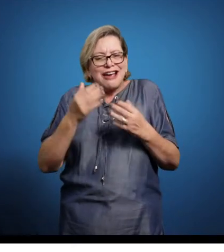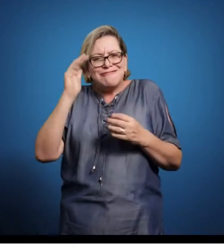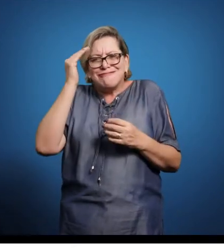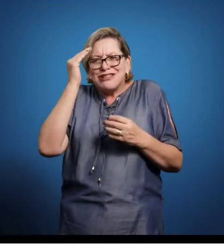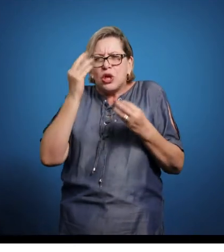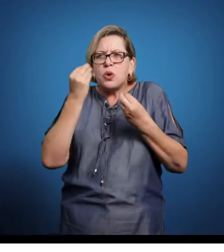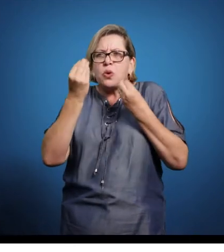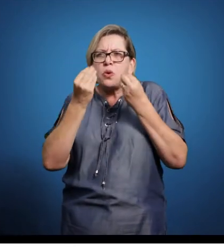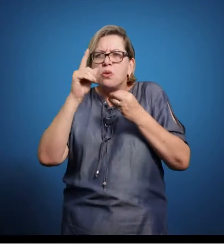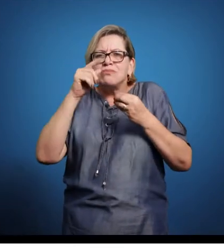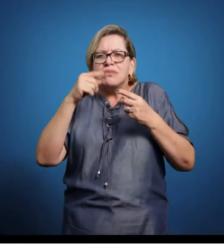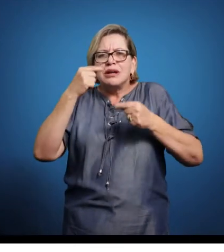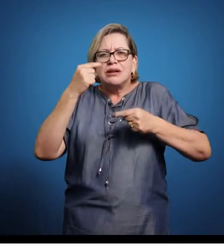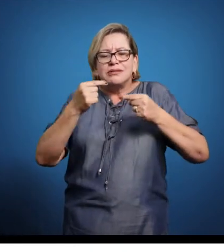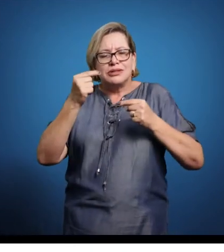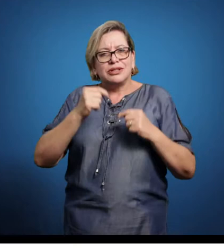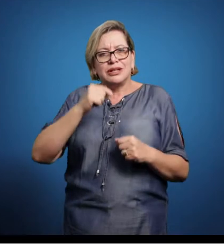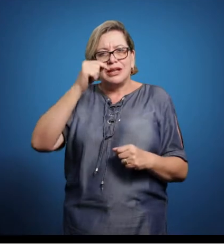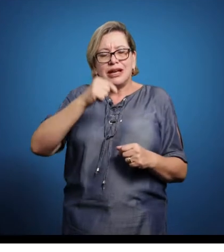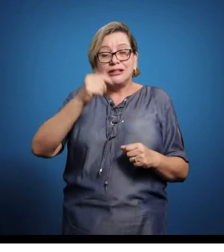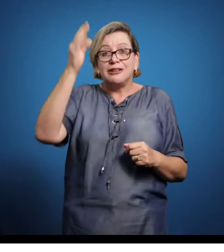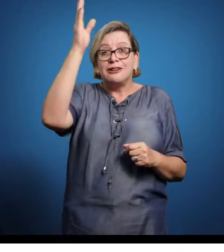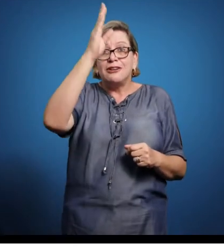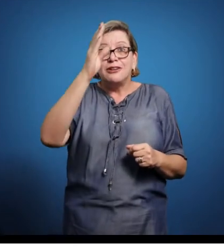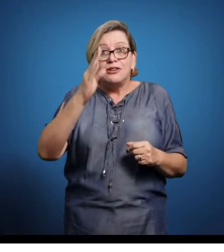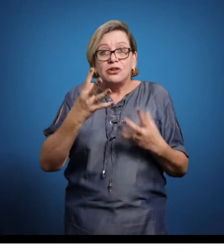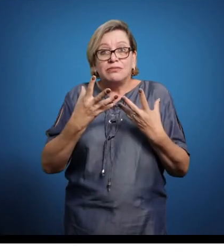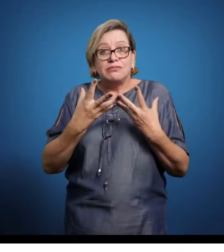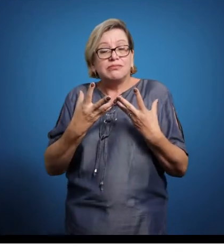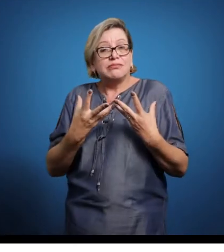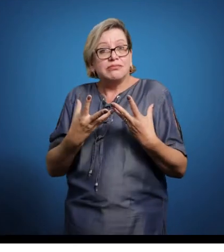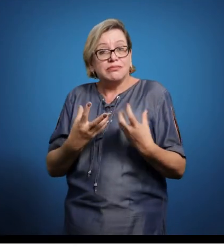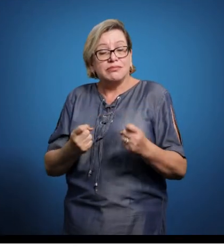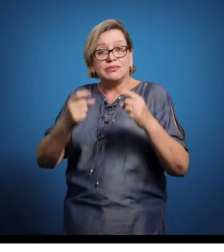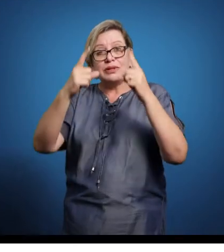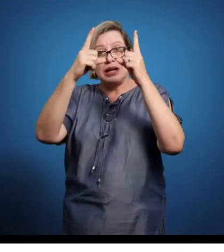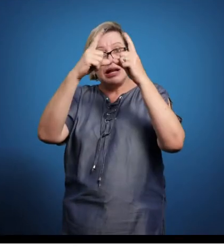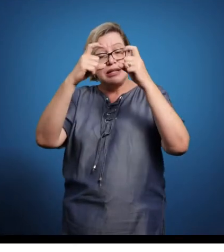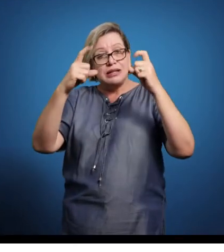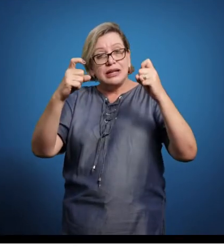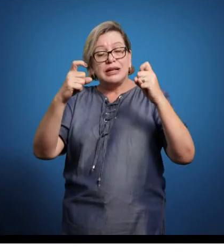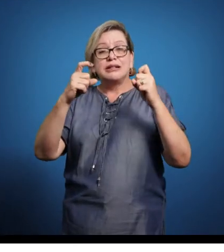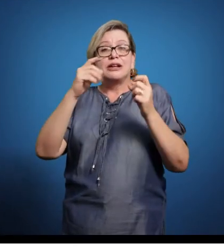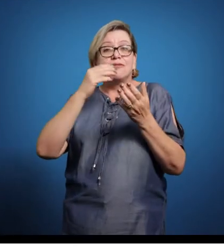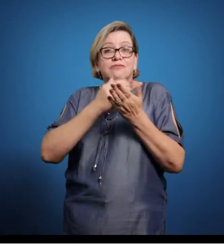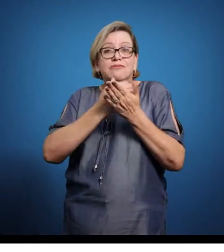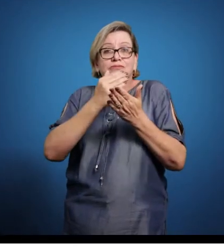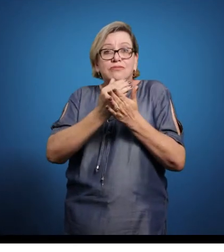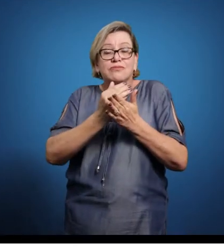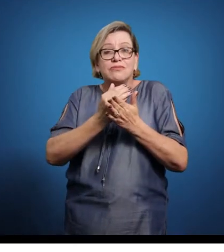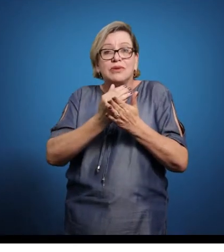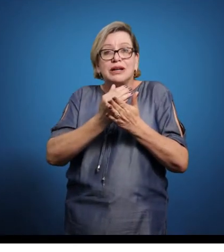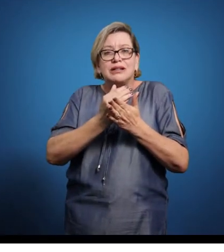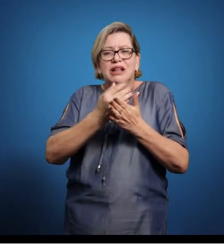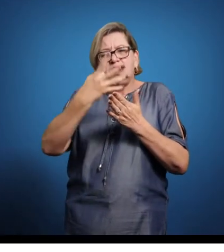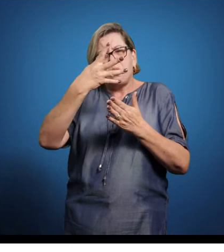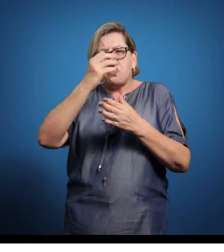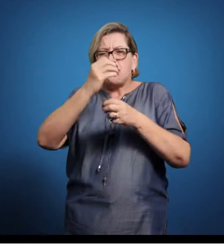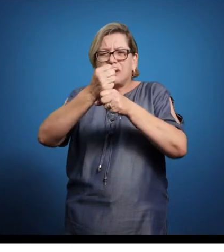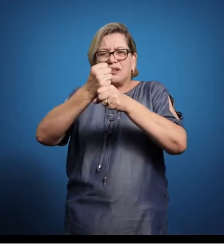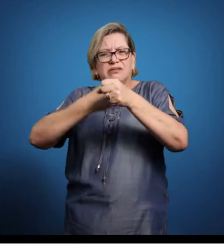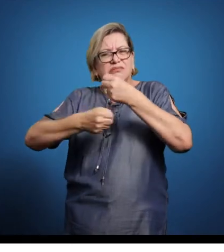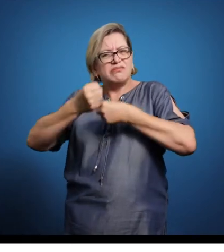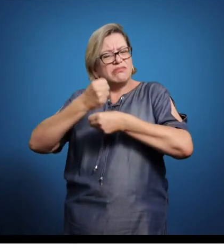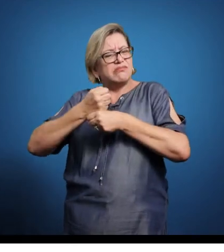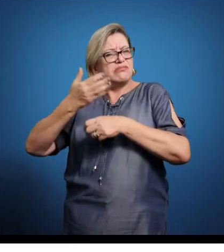política. E no Brasil a receptividade da ciência política acontece no regime militar, nos últimos 40 anos, portanto, de